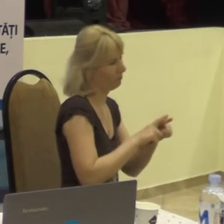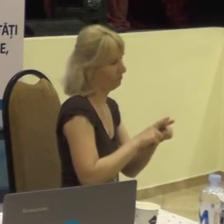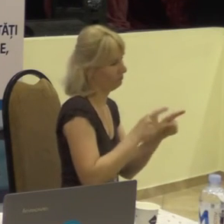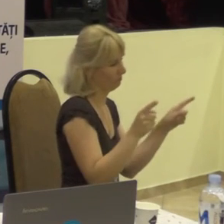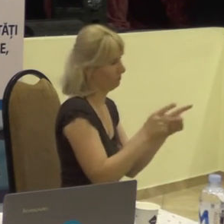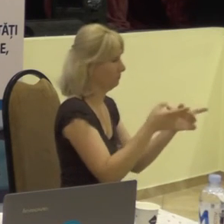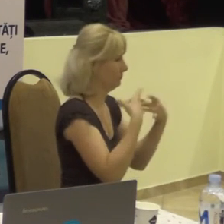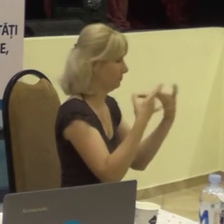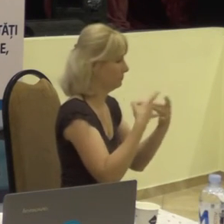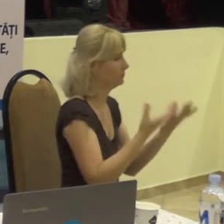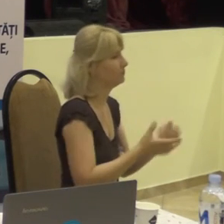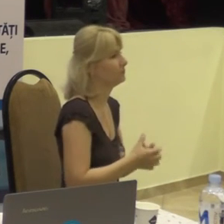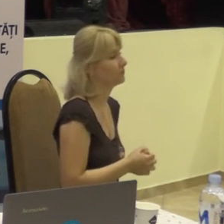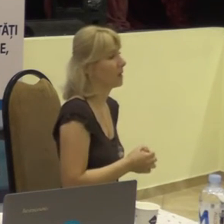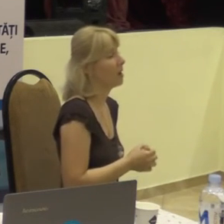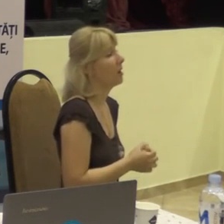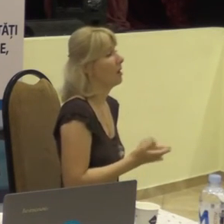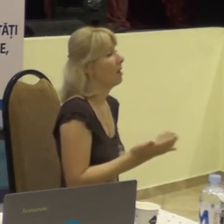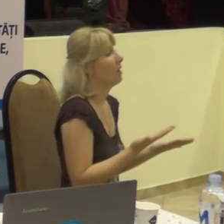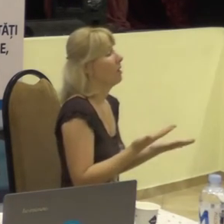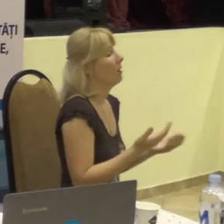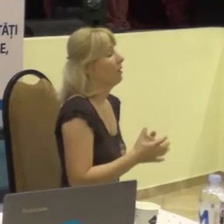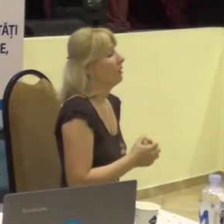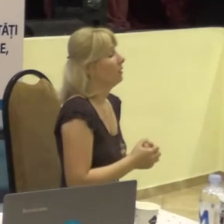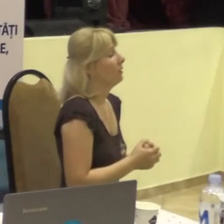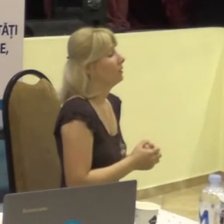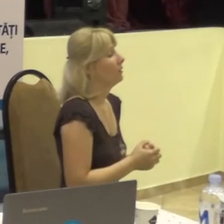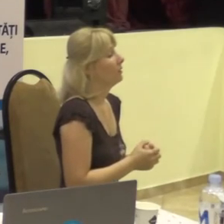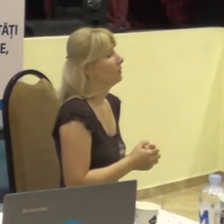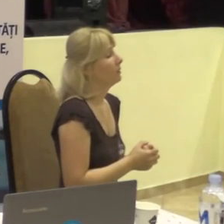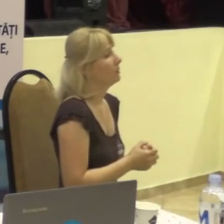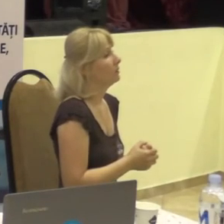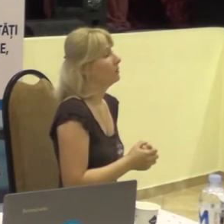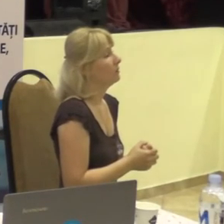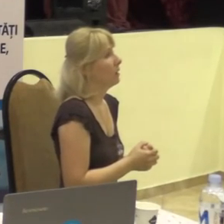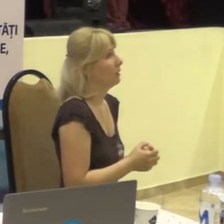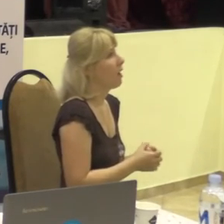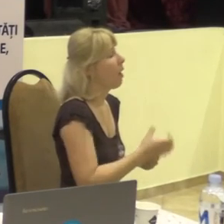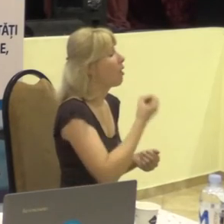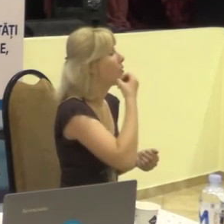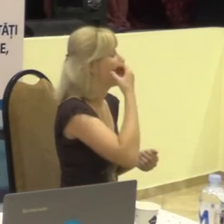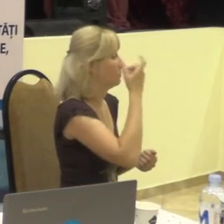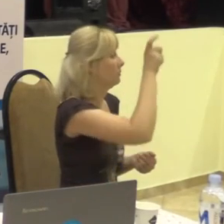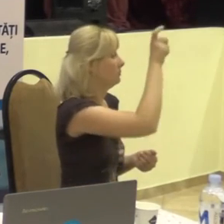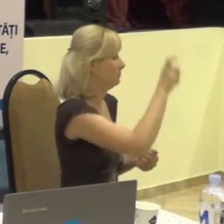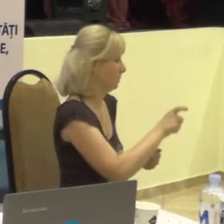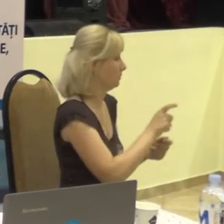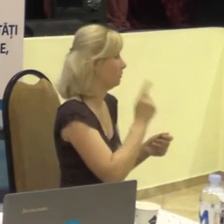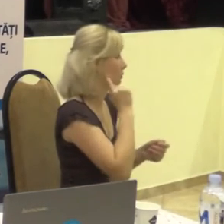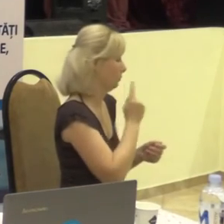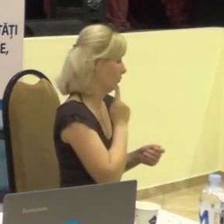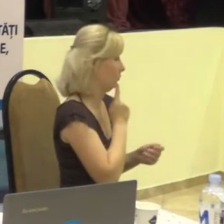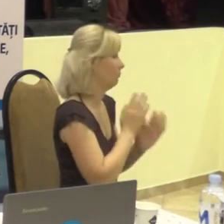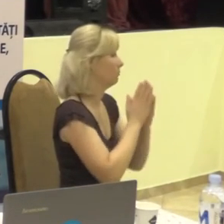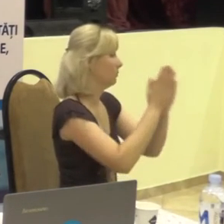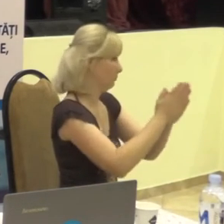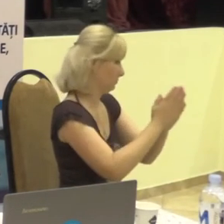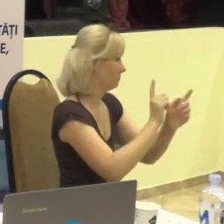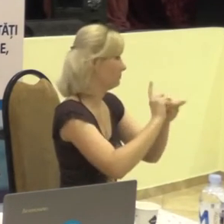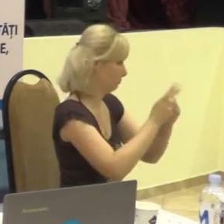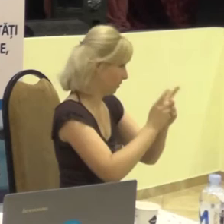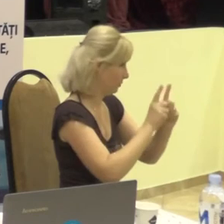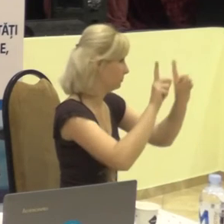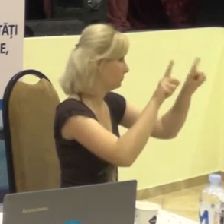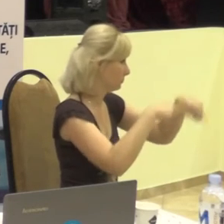dacă vă rog. Deci, solicitarea interpretului în